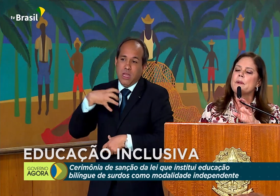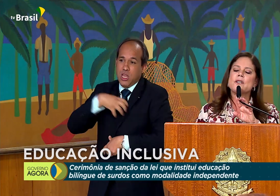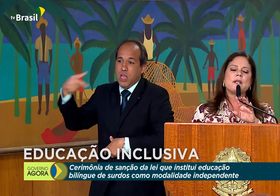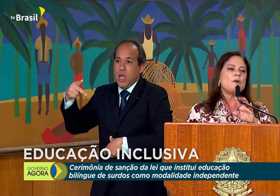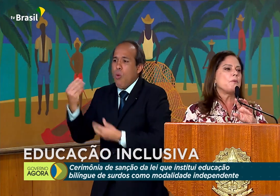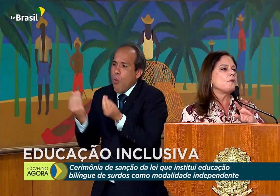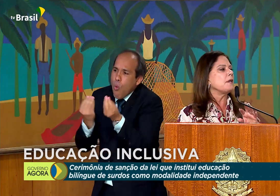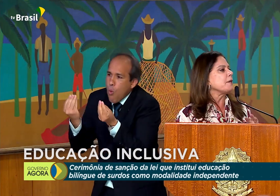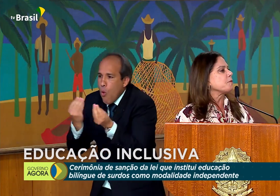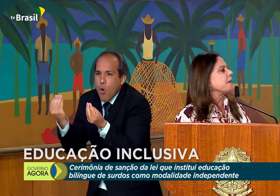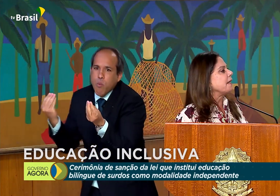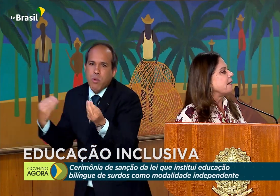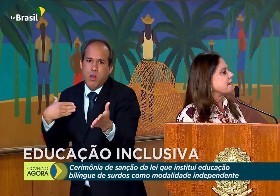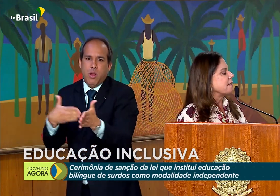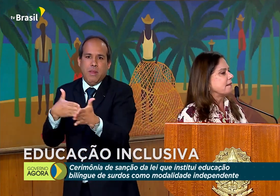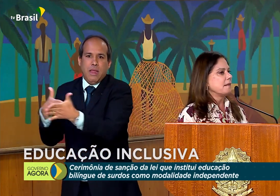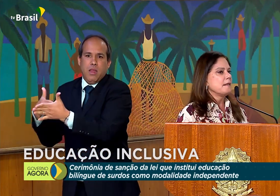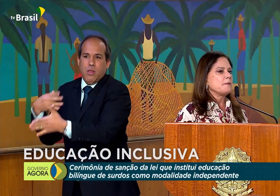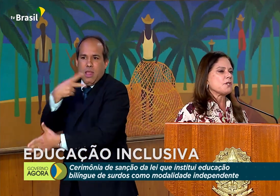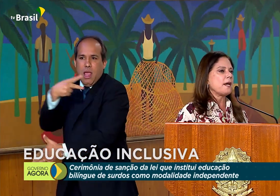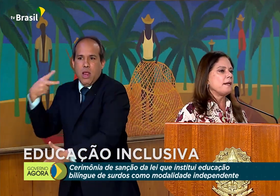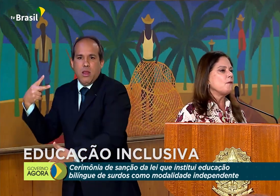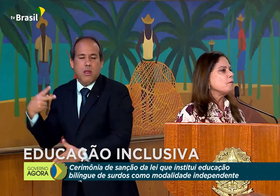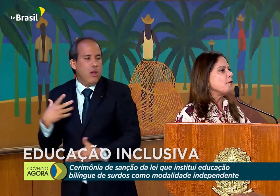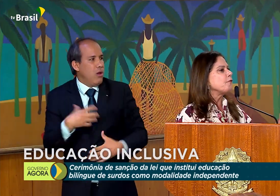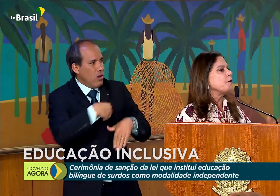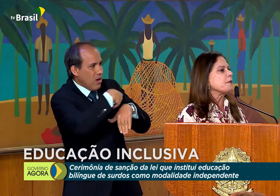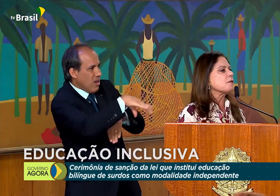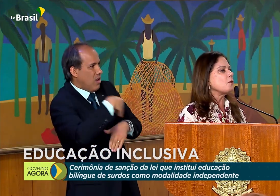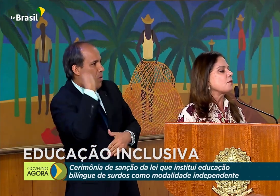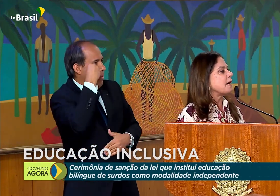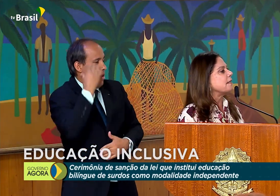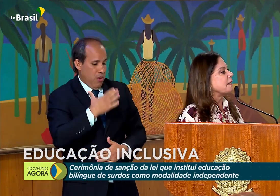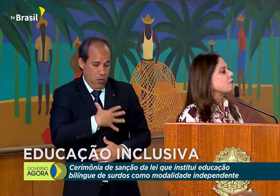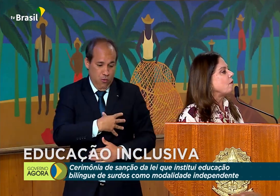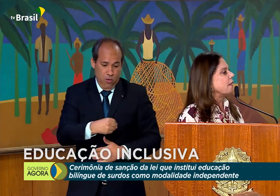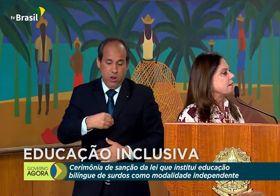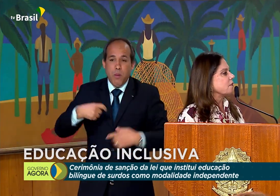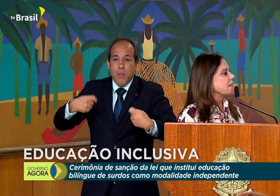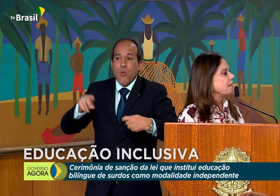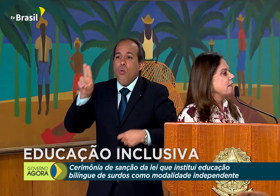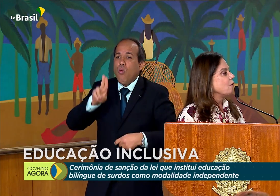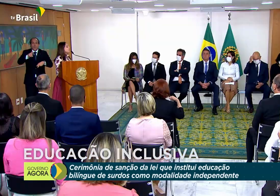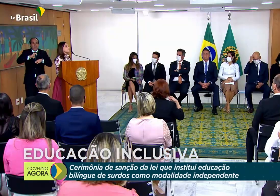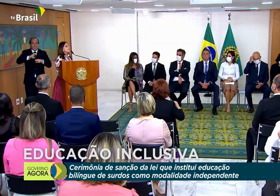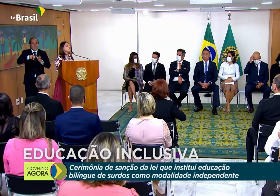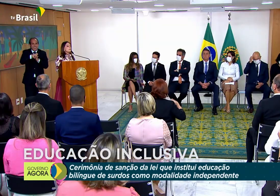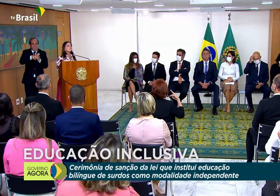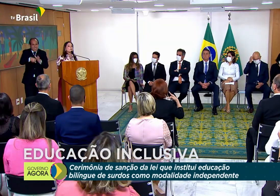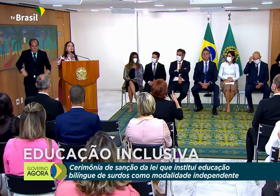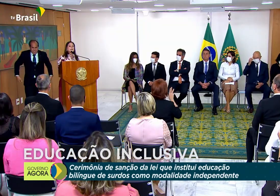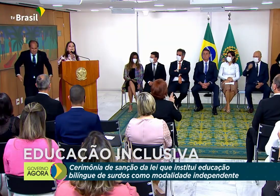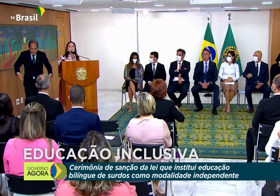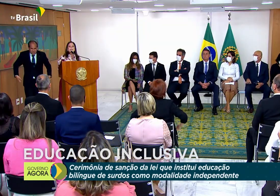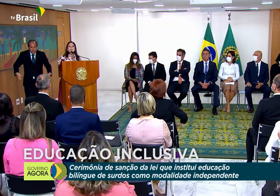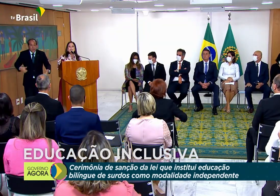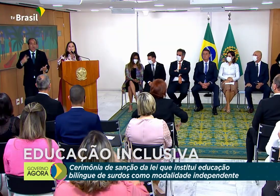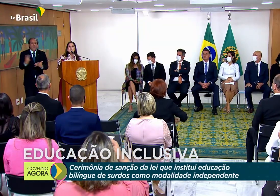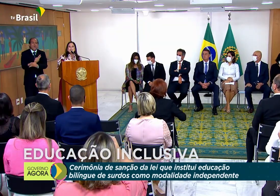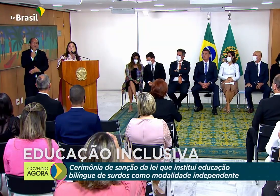compartilhar um pouco da minha experiência, Michele, quando meu filho precisou de usar cadeira de rodas. Uma vez andando com ele, e